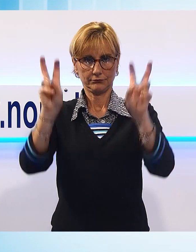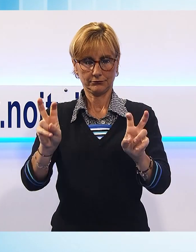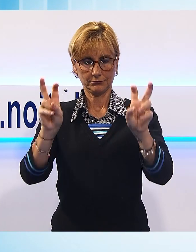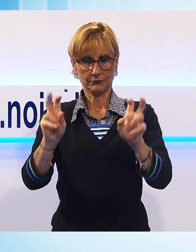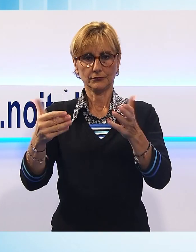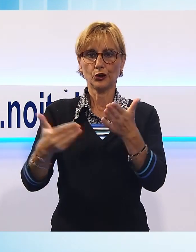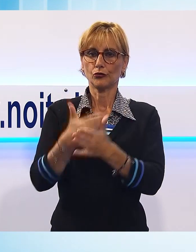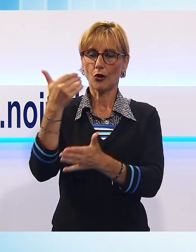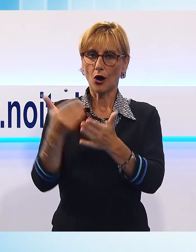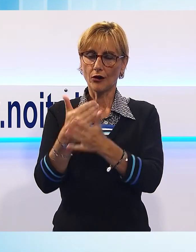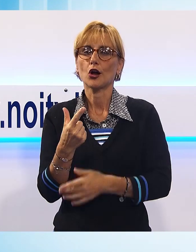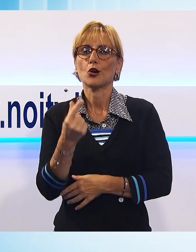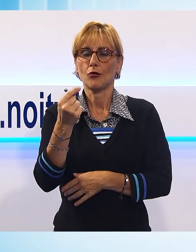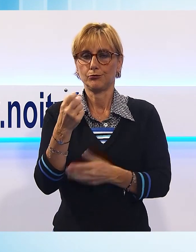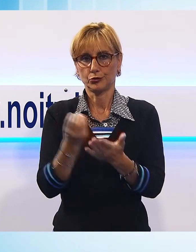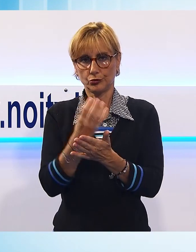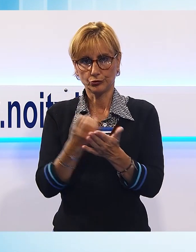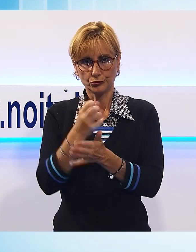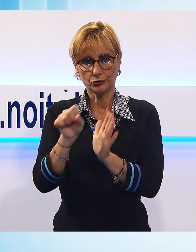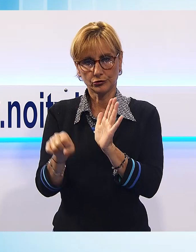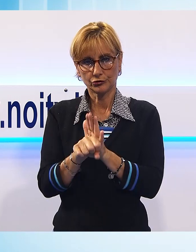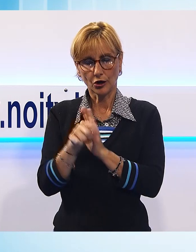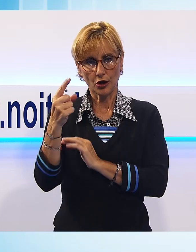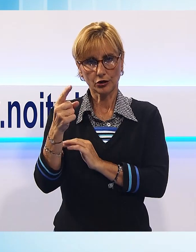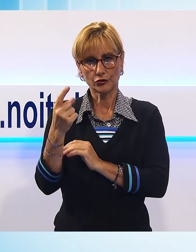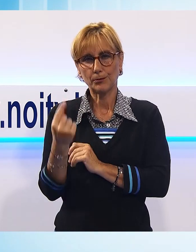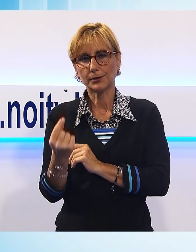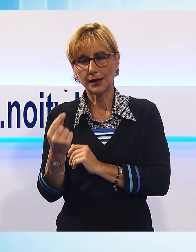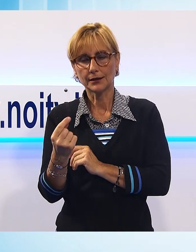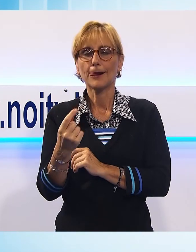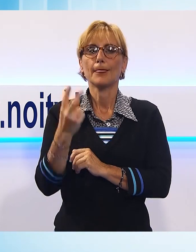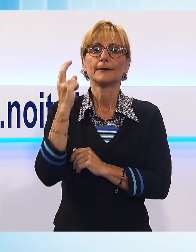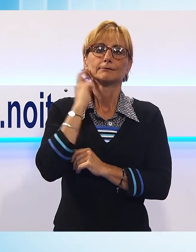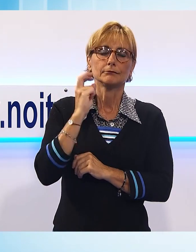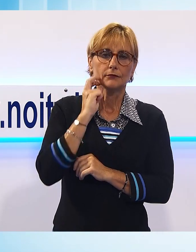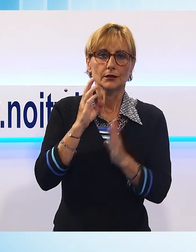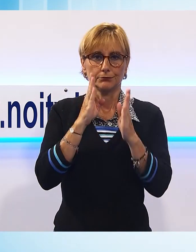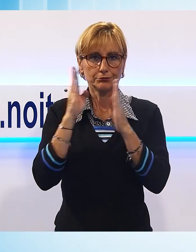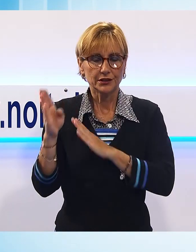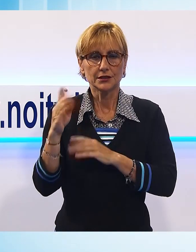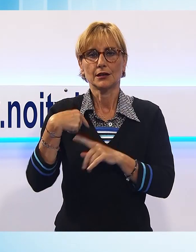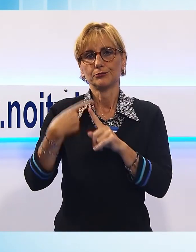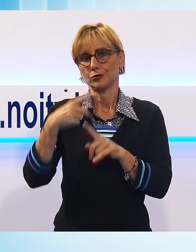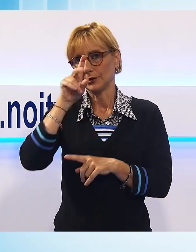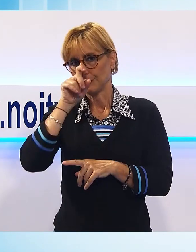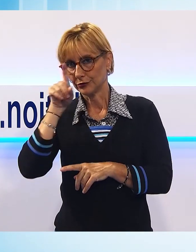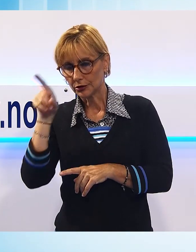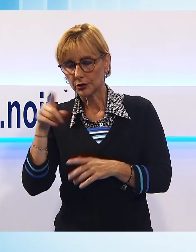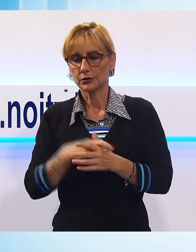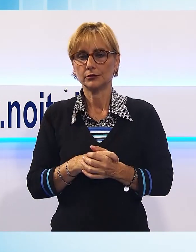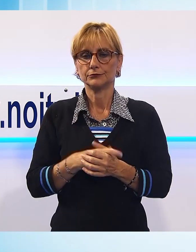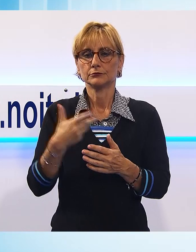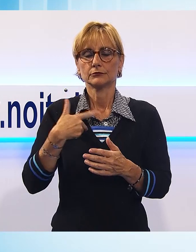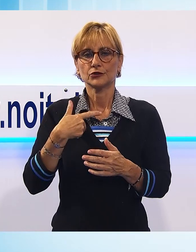di Tosca, una coproduzione con gli storici partner del Giglio, il Verdi di Pisa e il Goldone di Livorno è stato presentato nel